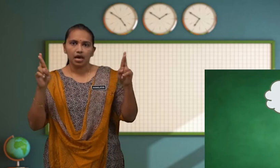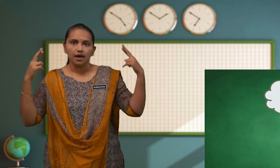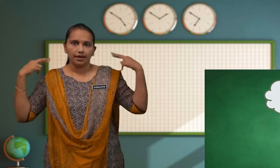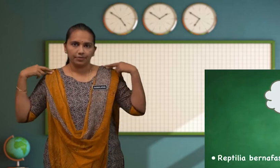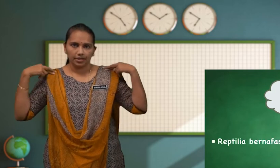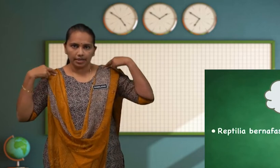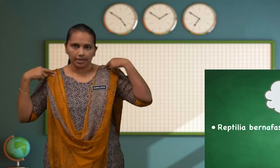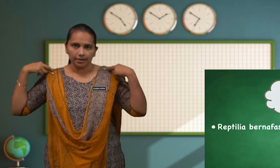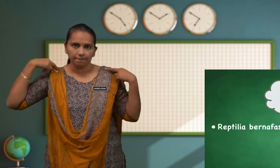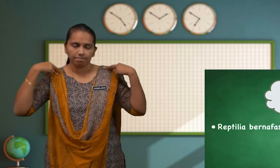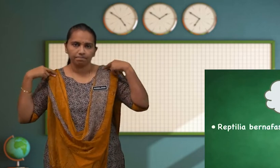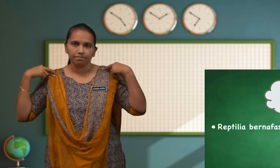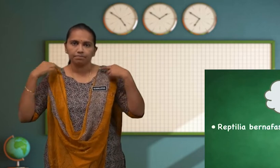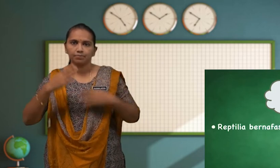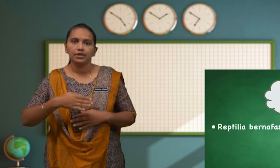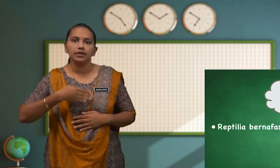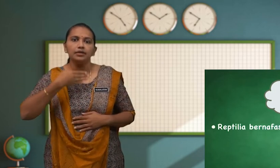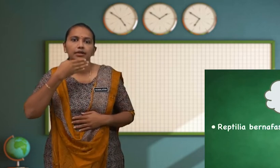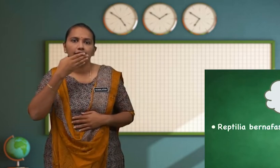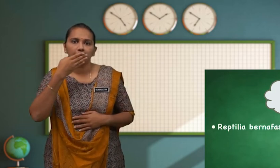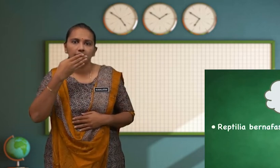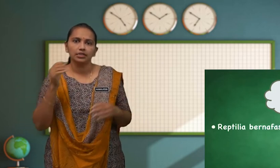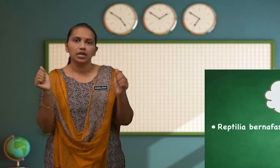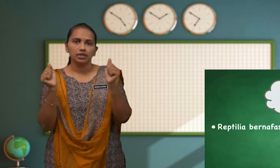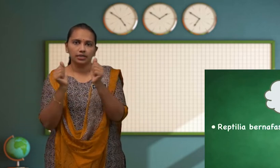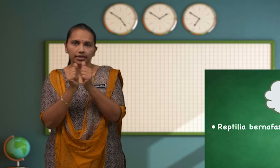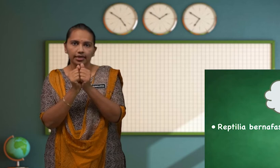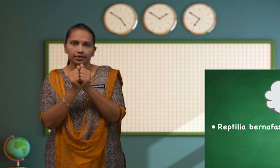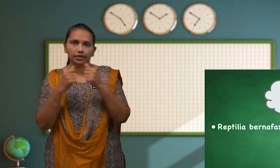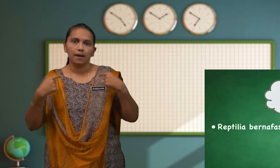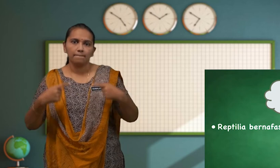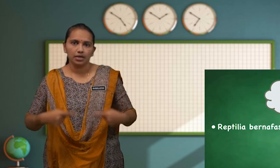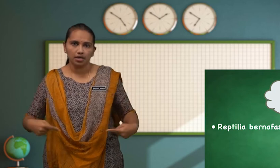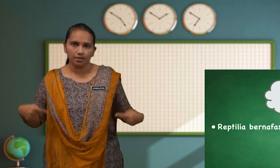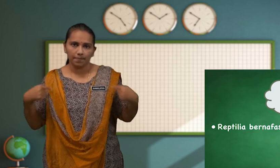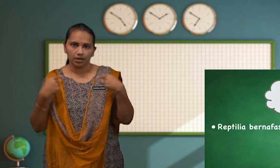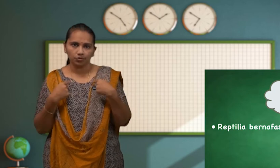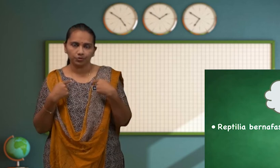Reptilia Bernafas Dengan Peparu